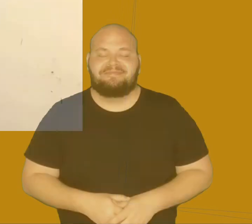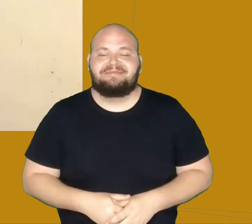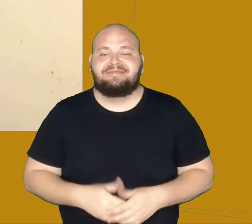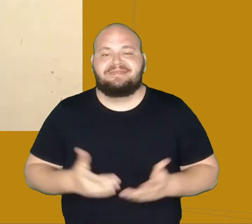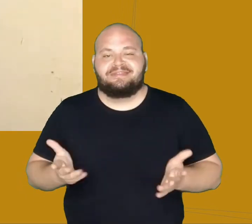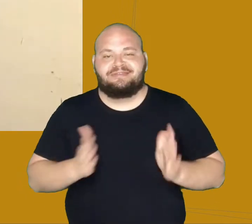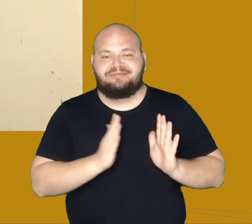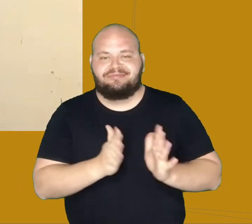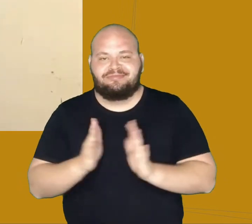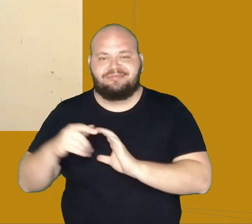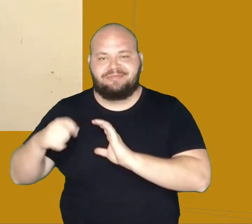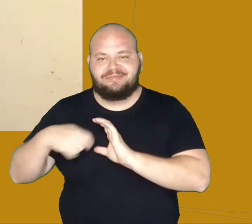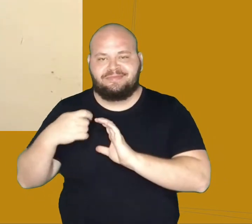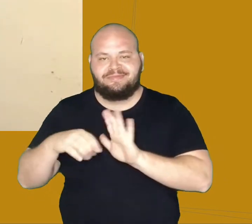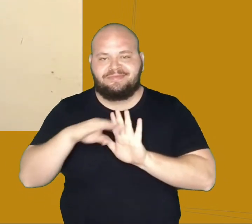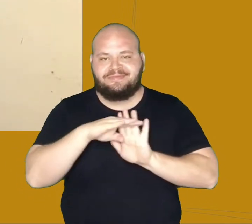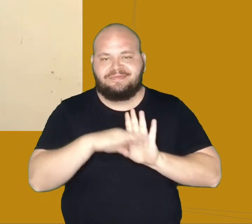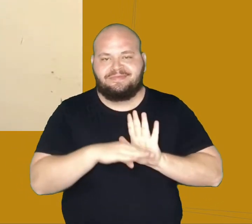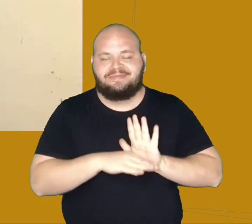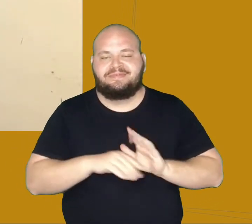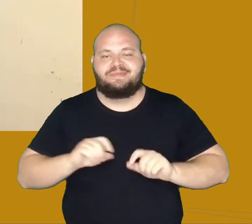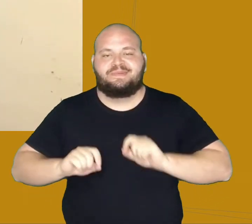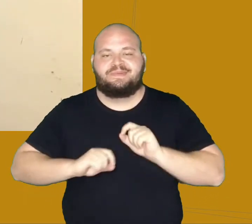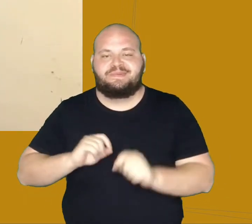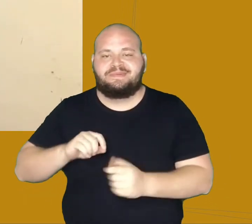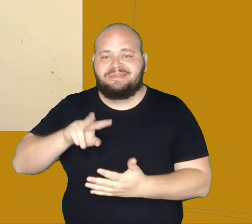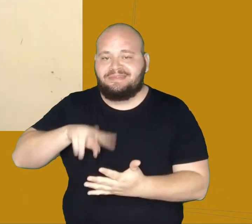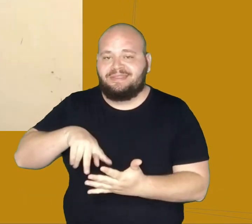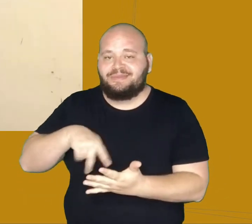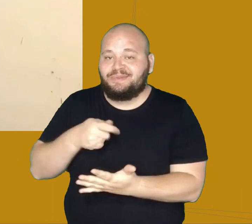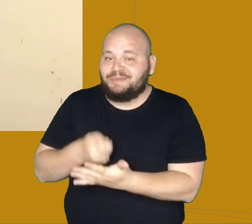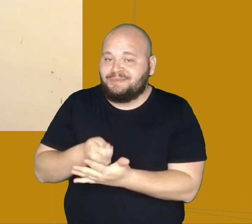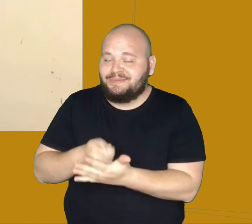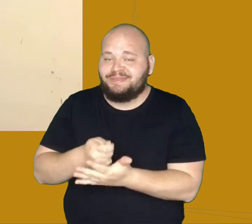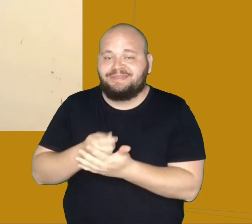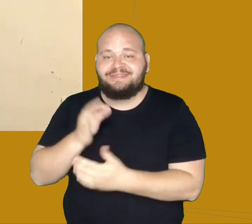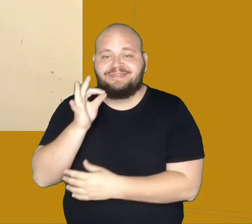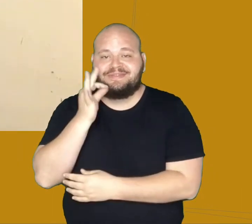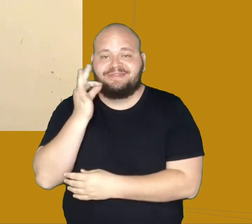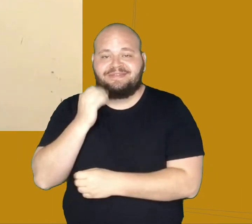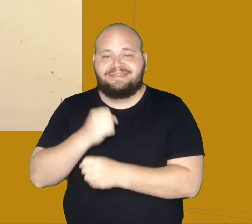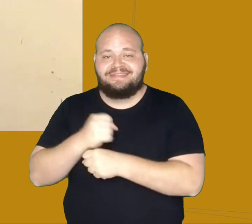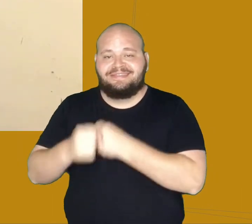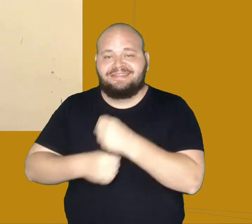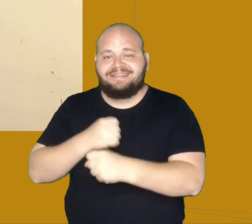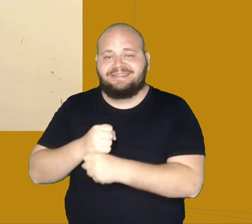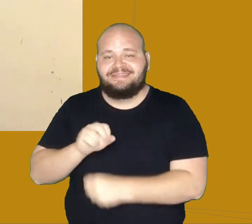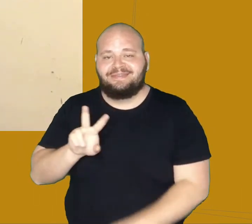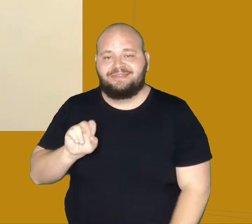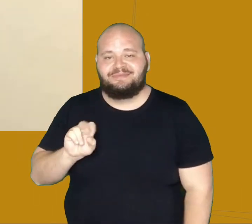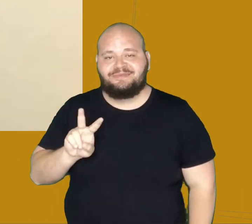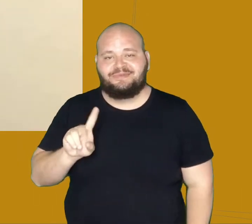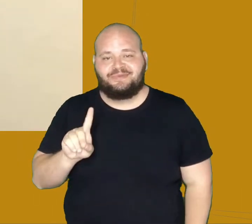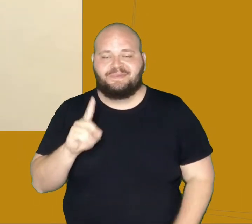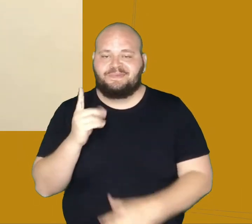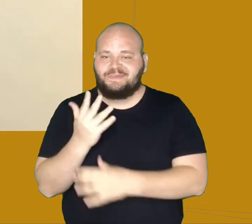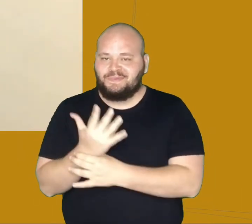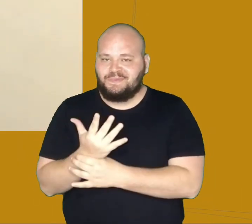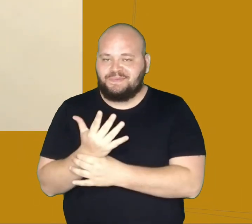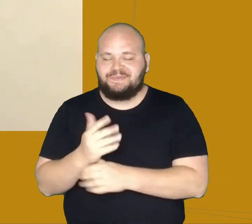Nesta série de vídeos estamos abordando as leituras obrigatórias do vestibular de 2021 da URES. Hoje vamos falar sobre o conto